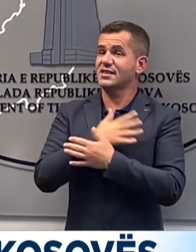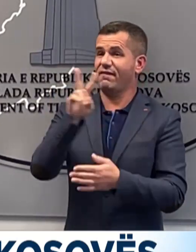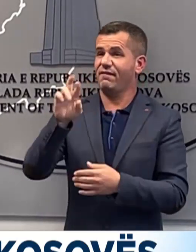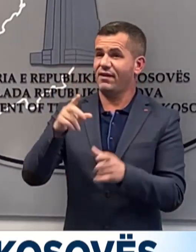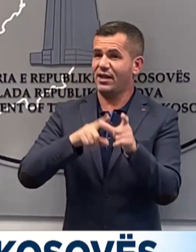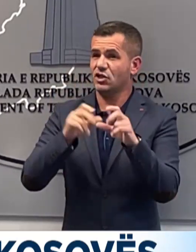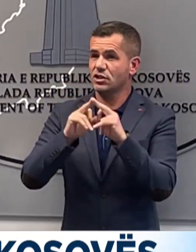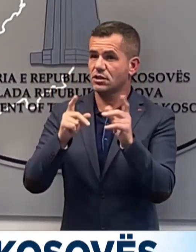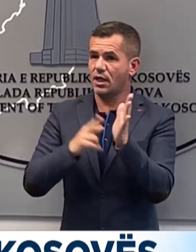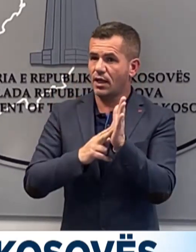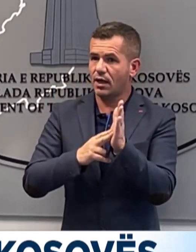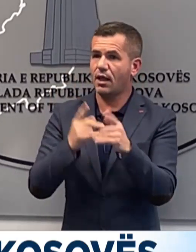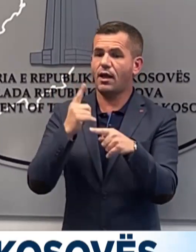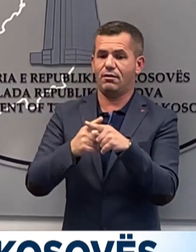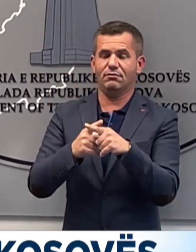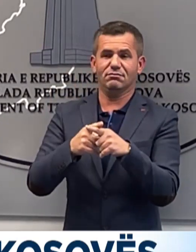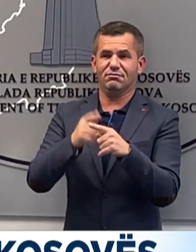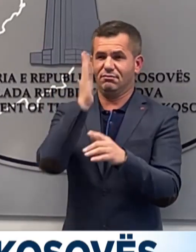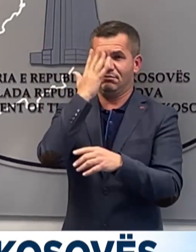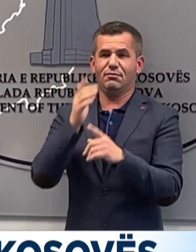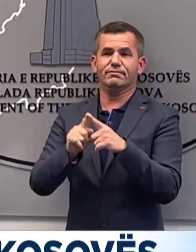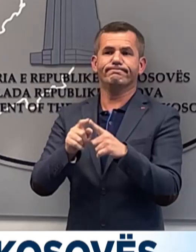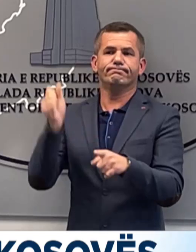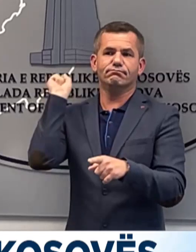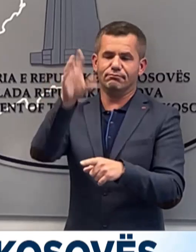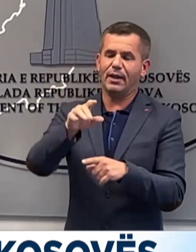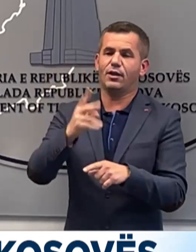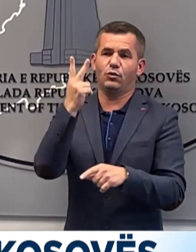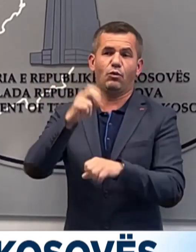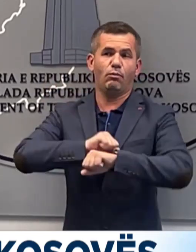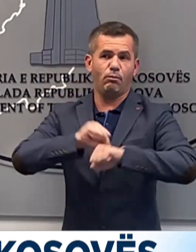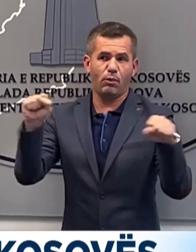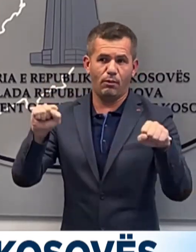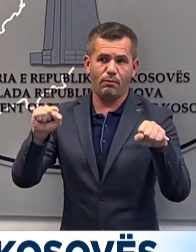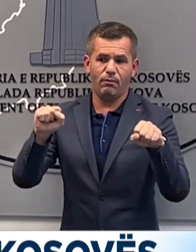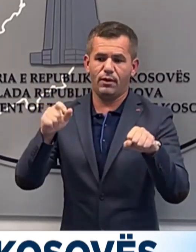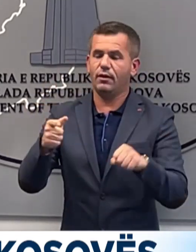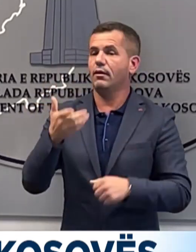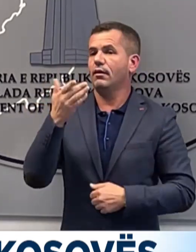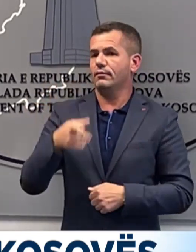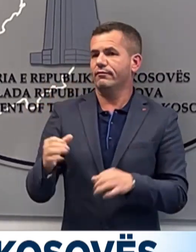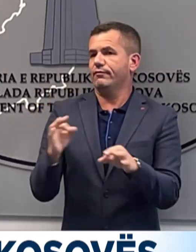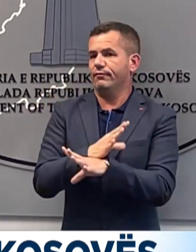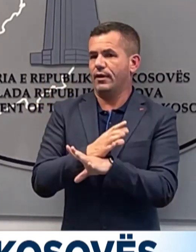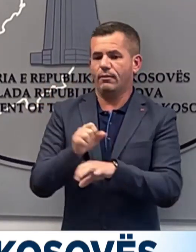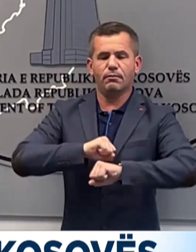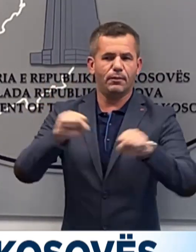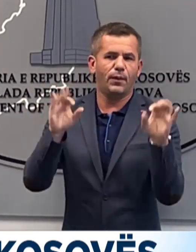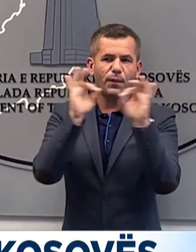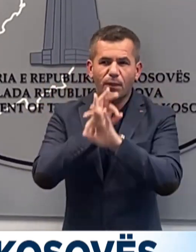jenë hedhur nga dritarja, brenda zyres, dy bombadore që fatmirësisht nuk kanë ekspliduar.